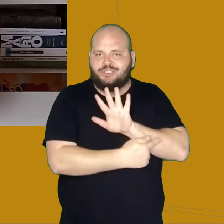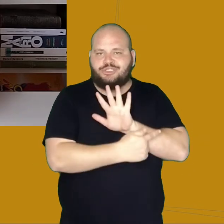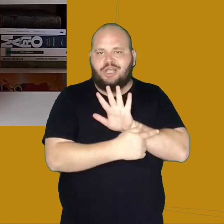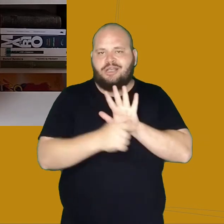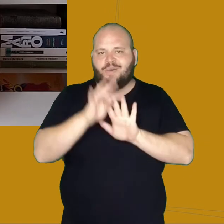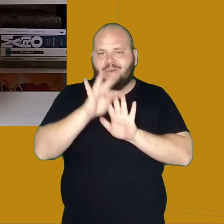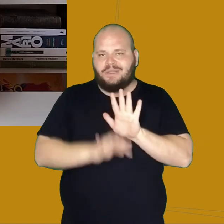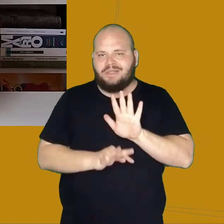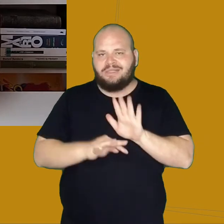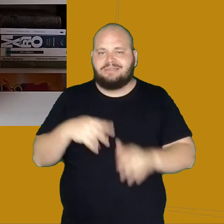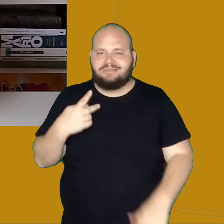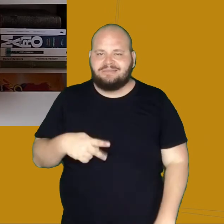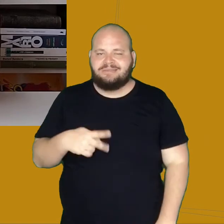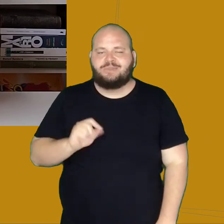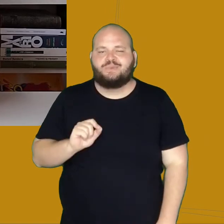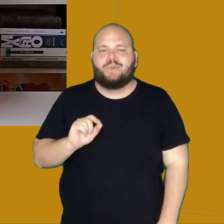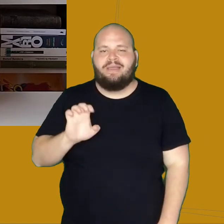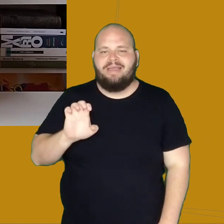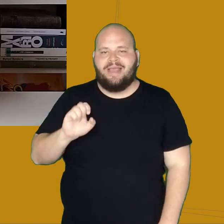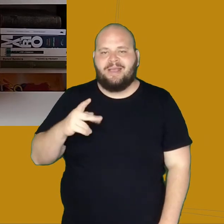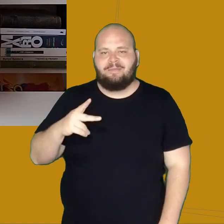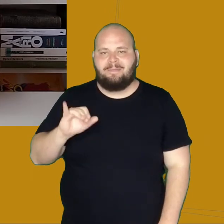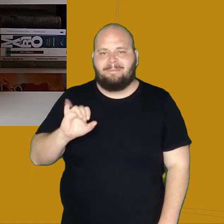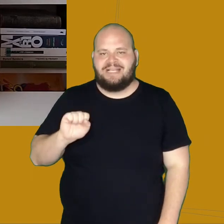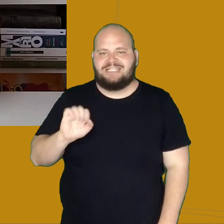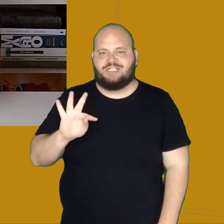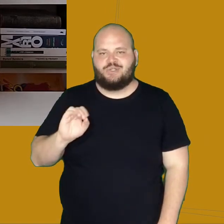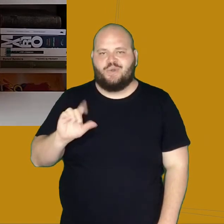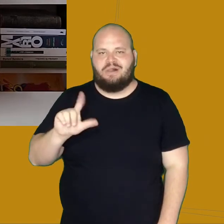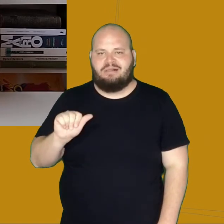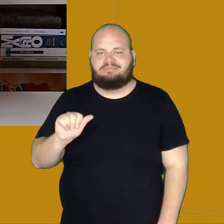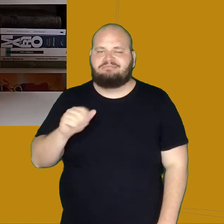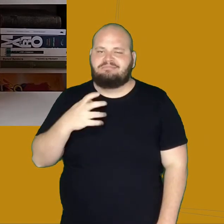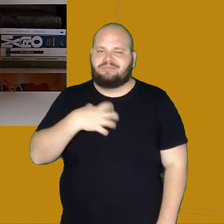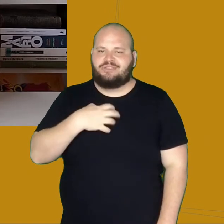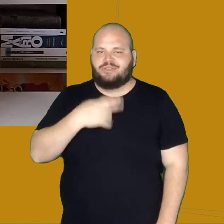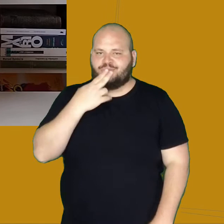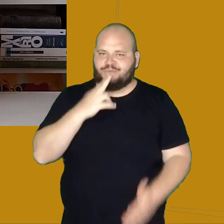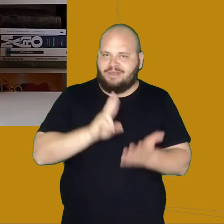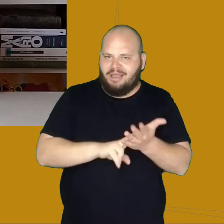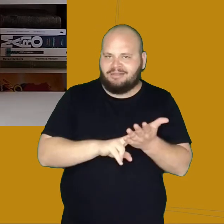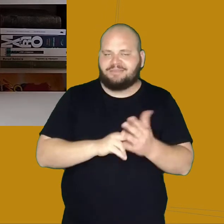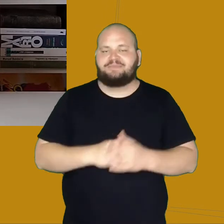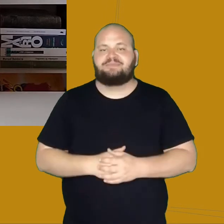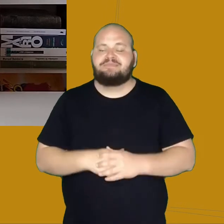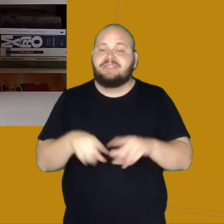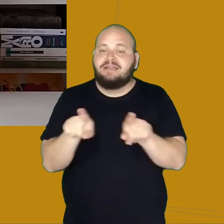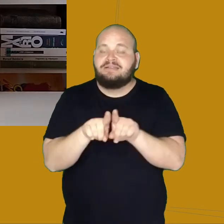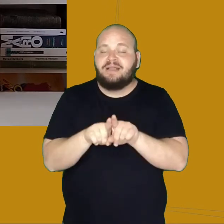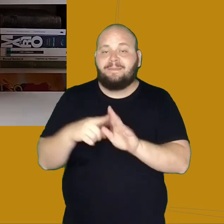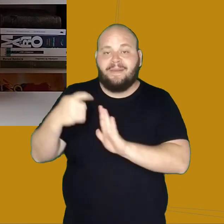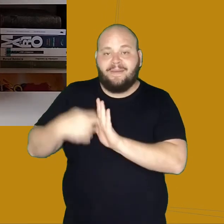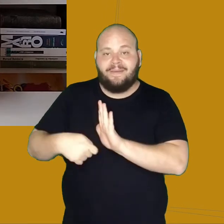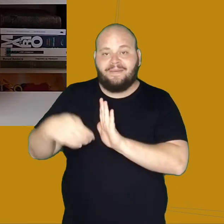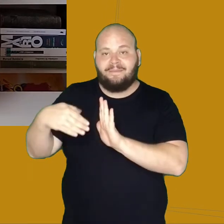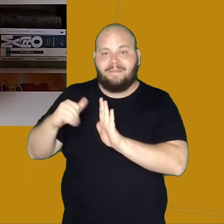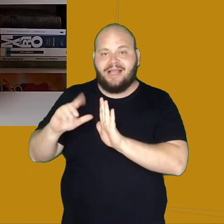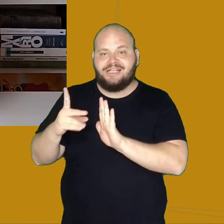no caso, o gênero episcolar, a forma de carta. Também é interessante o Machado ter trazido um personagem histórico para o conto,